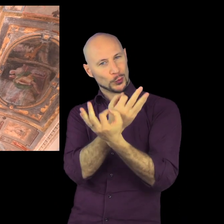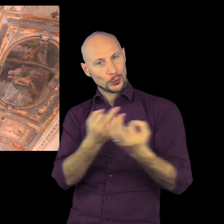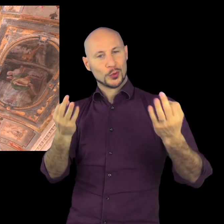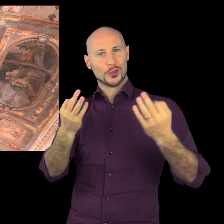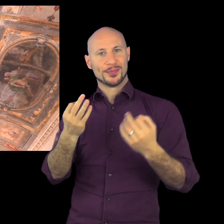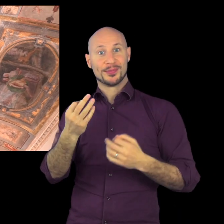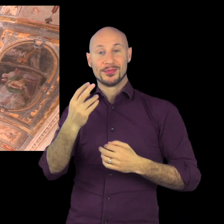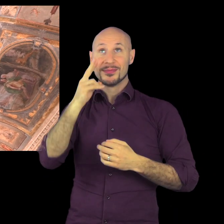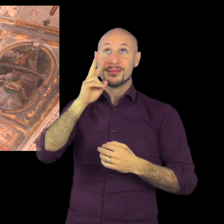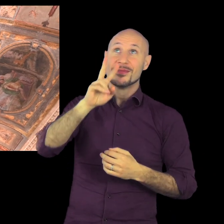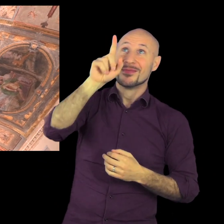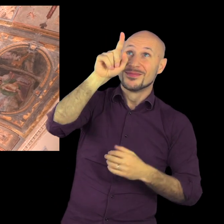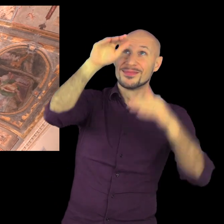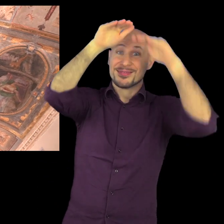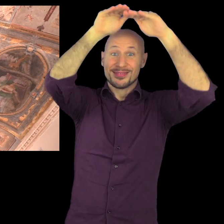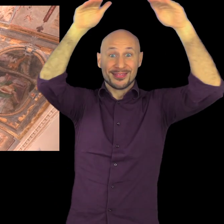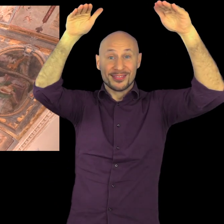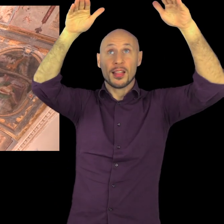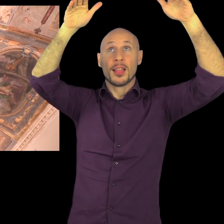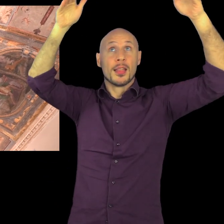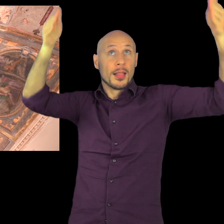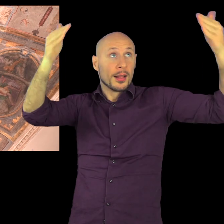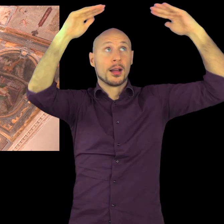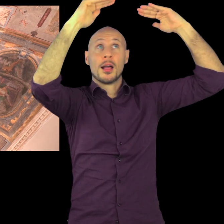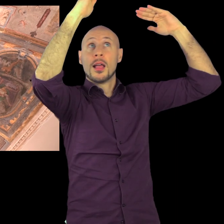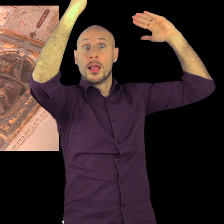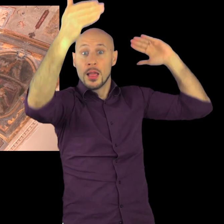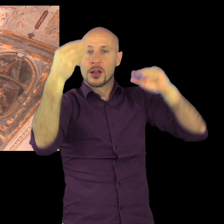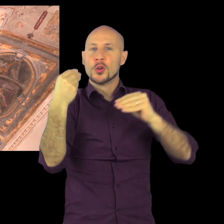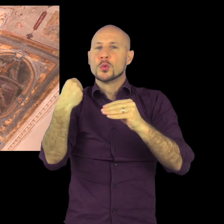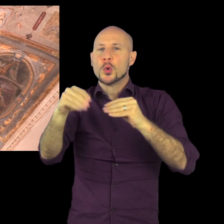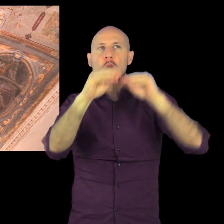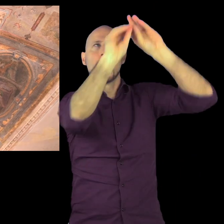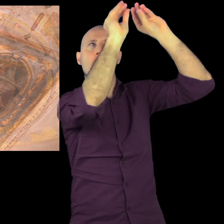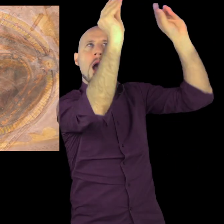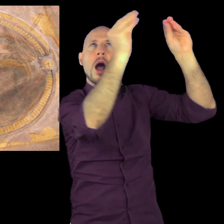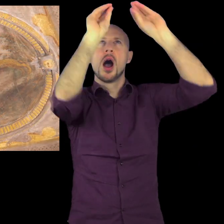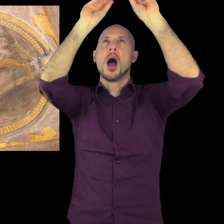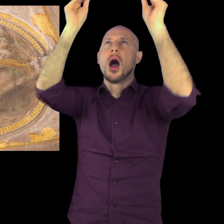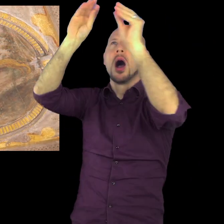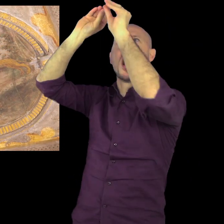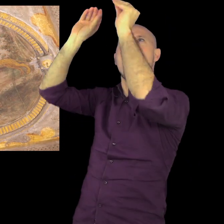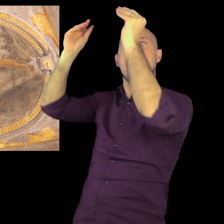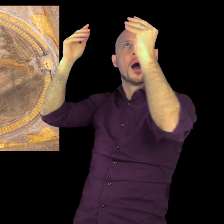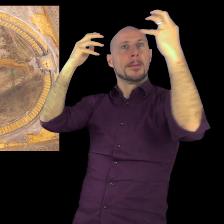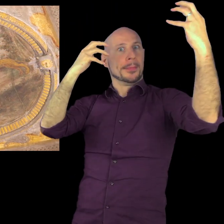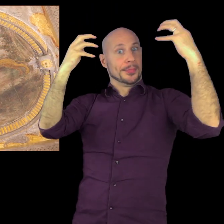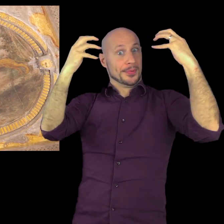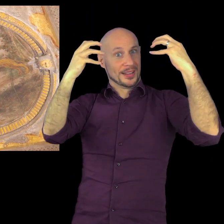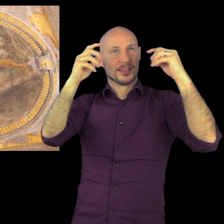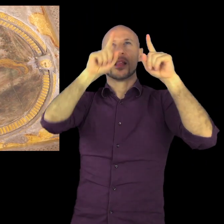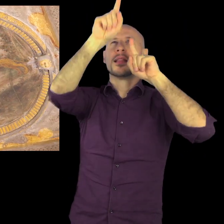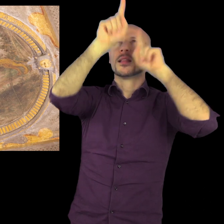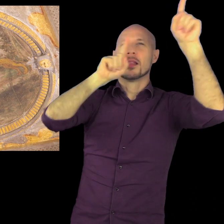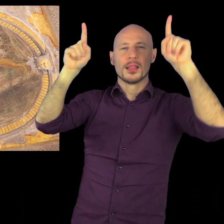in cui Ottavio Semino affresca delle scene dove l'eroe, rappresentato con questa veste gialla e